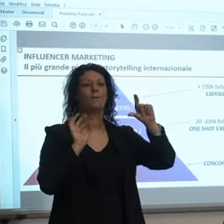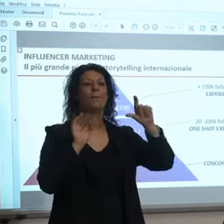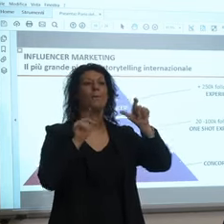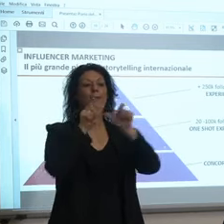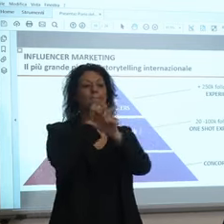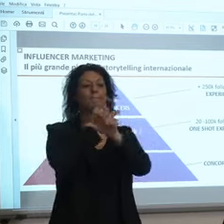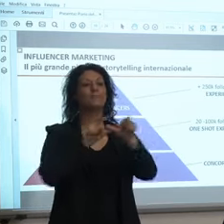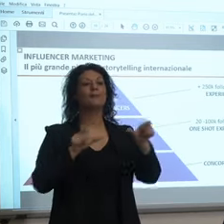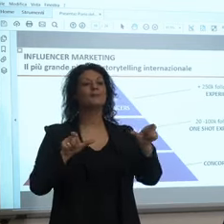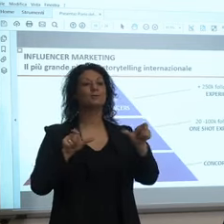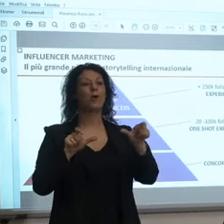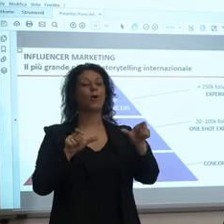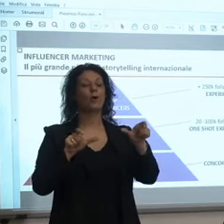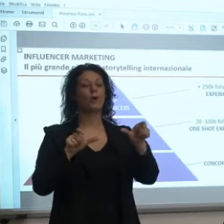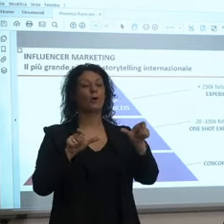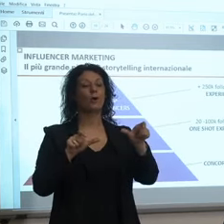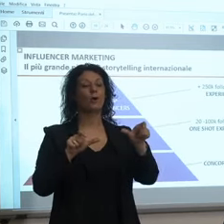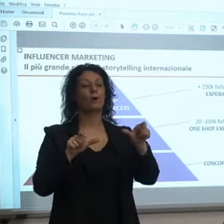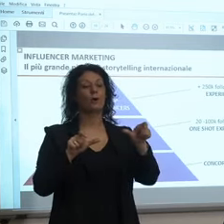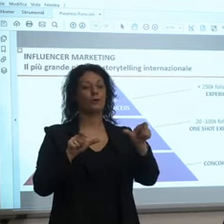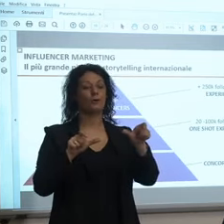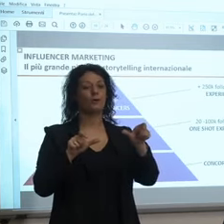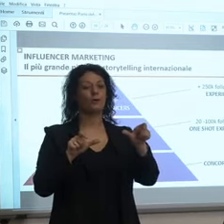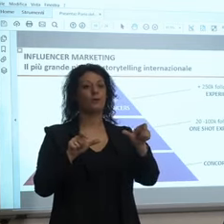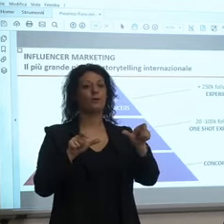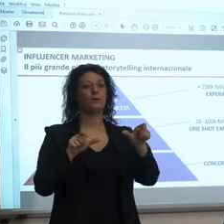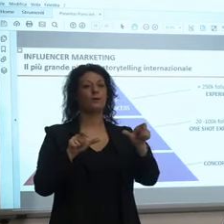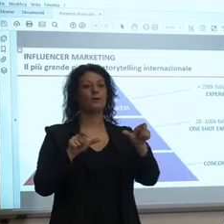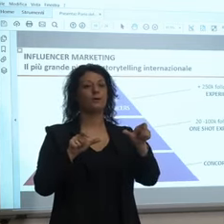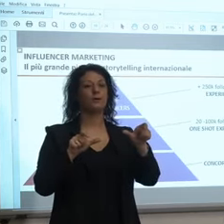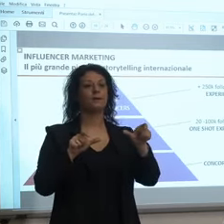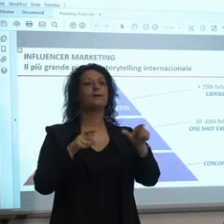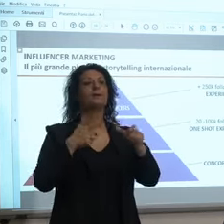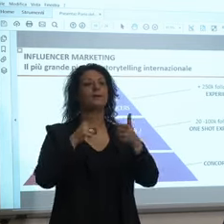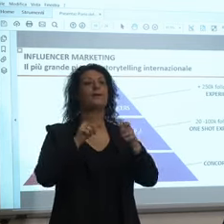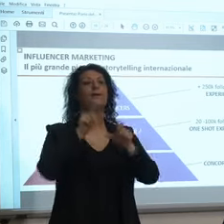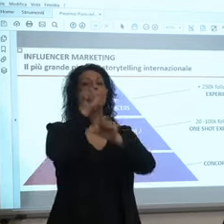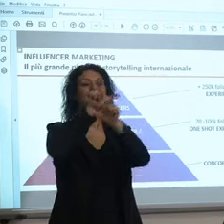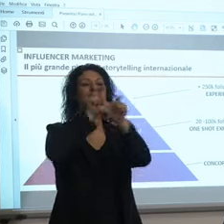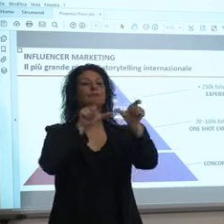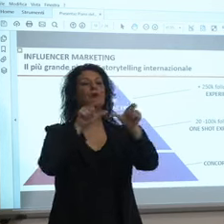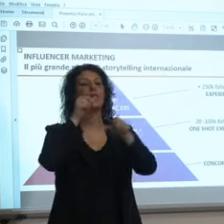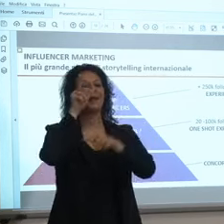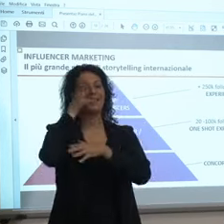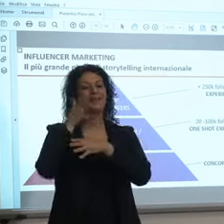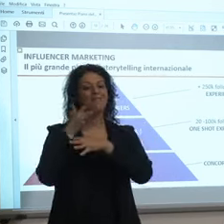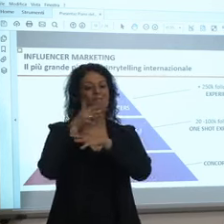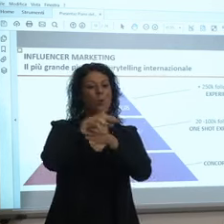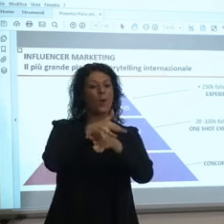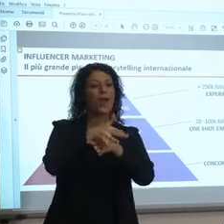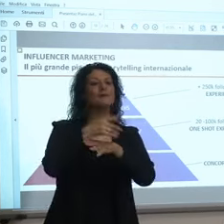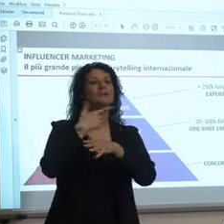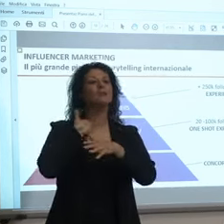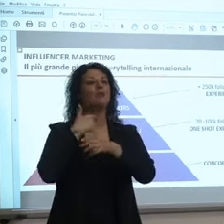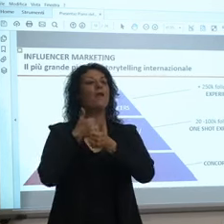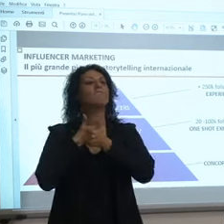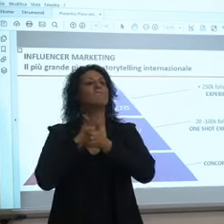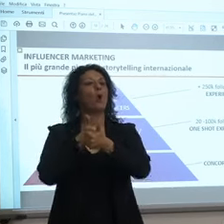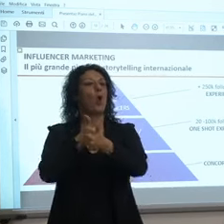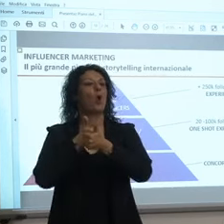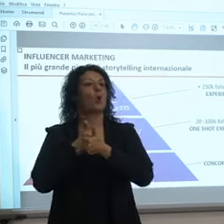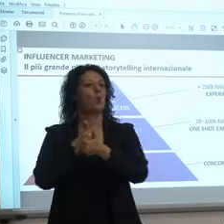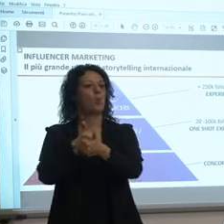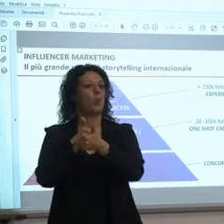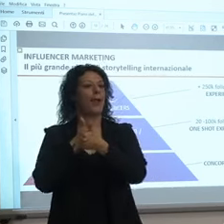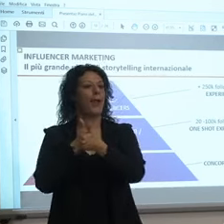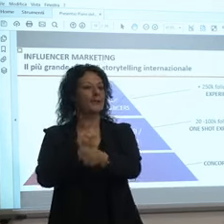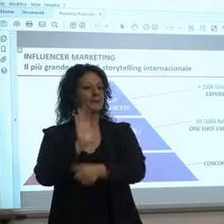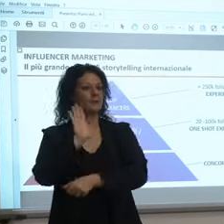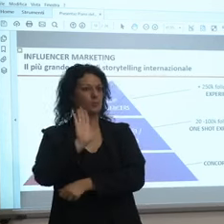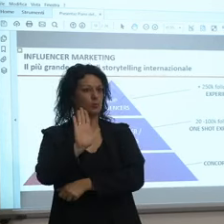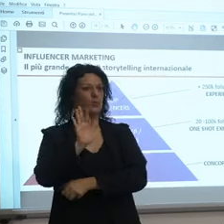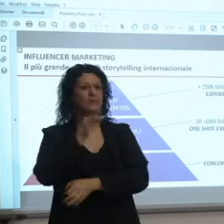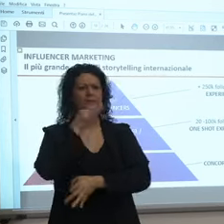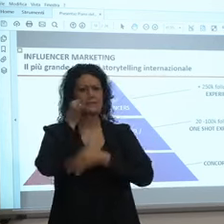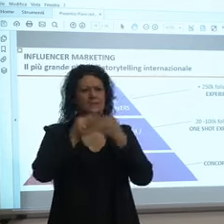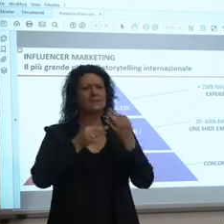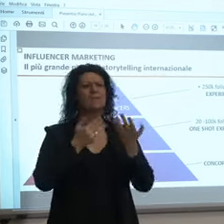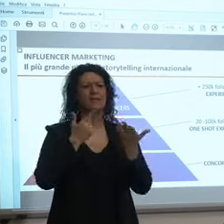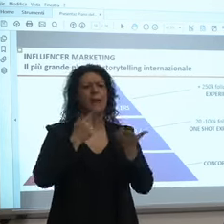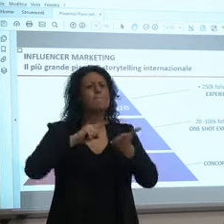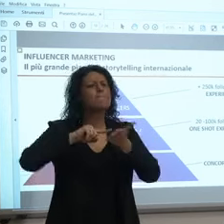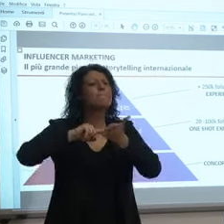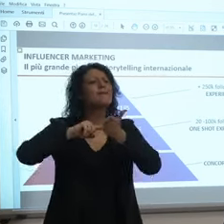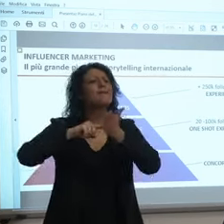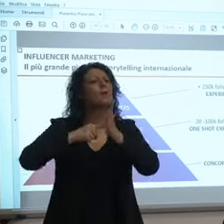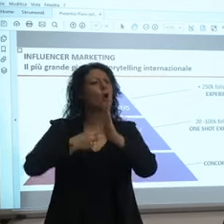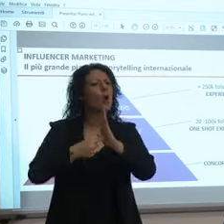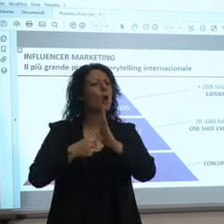diciamo gli influencer che hanno maggiori followers quindi da 250 mila in su ma anche gente che ha milioni